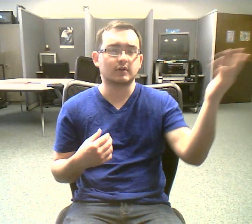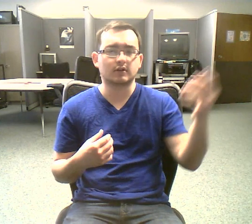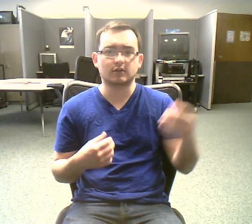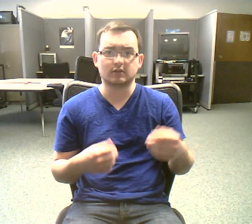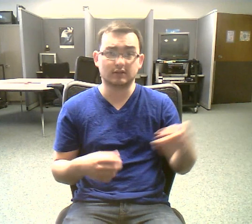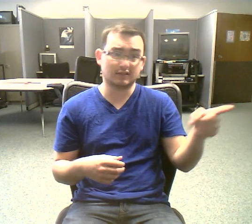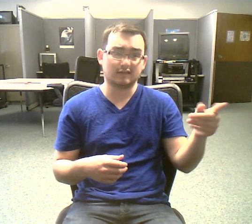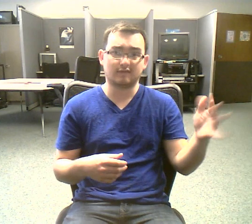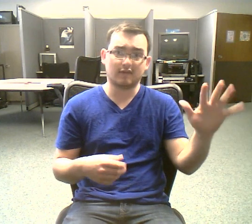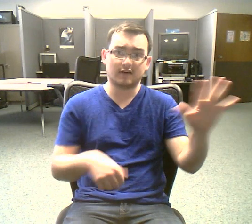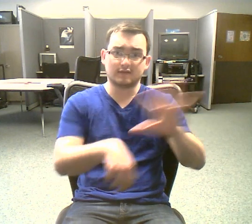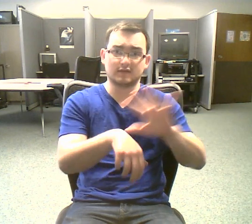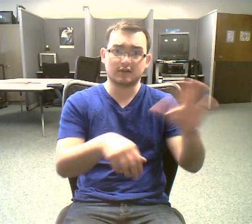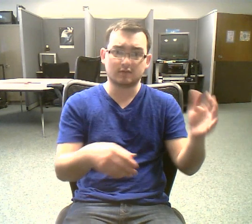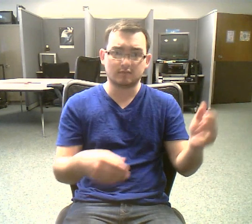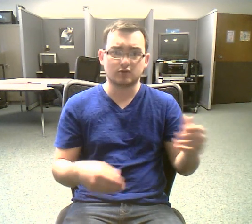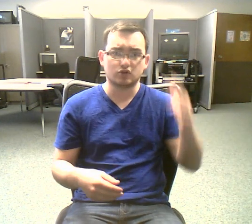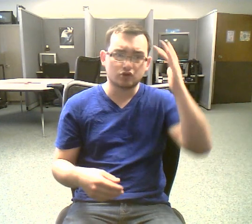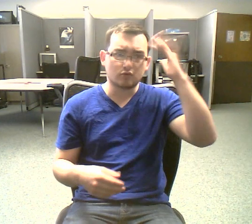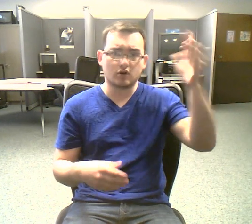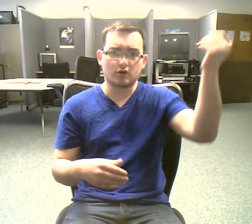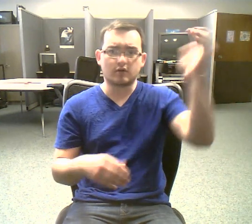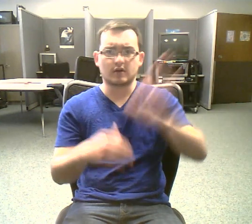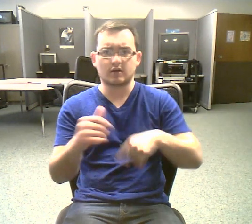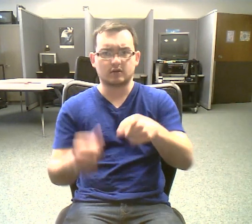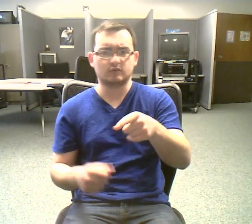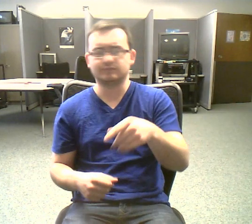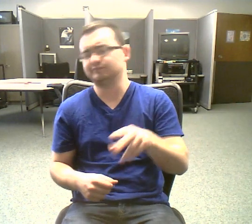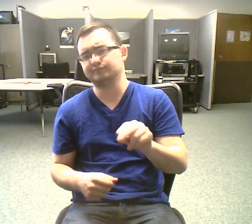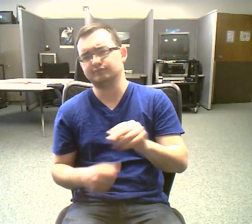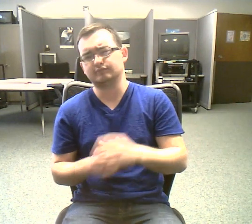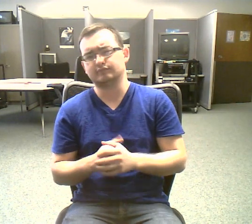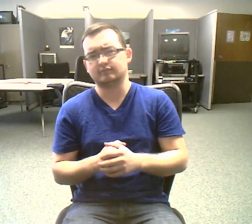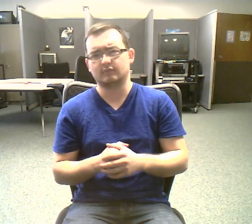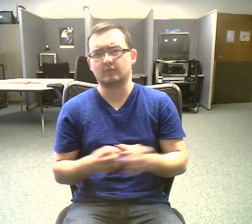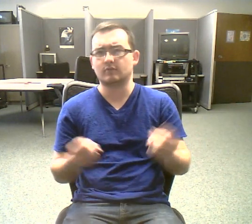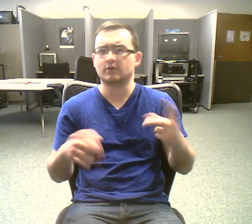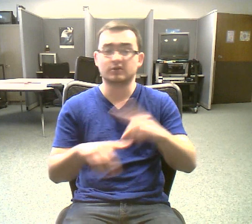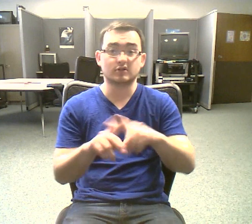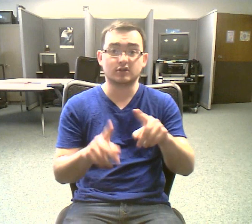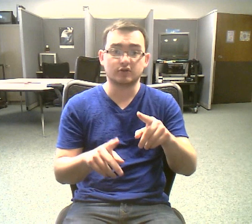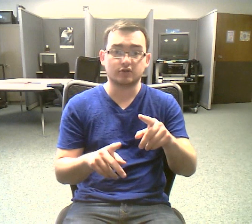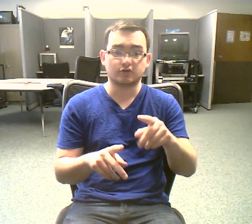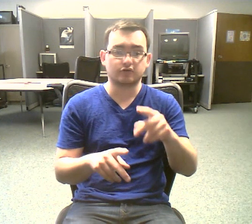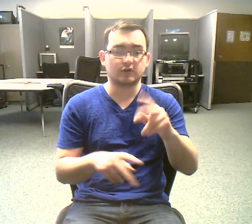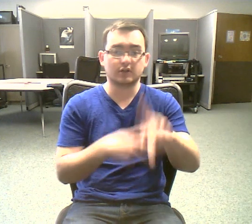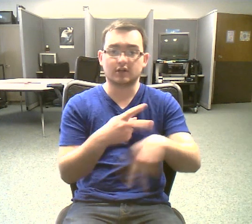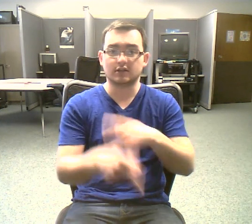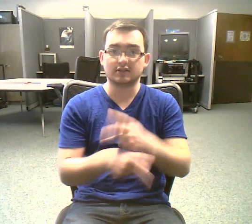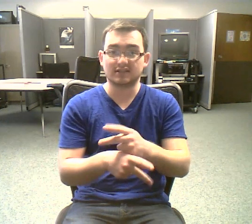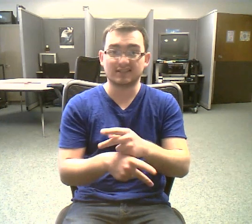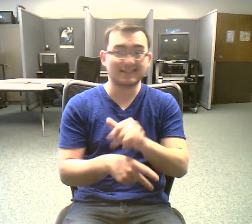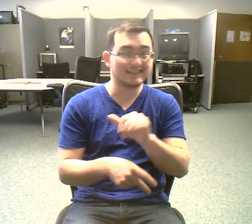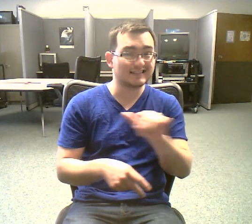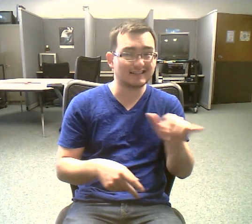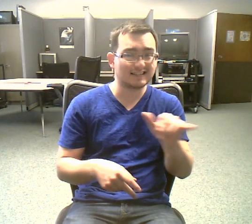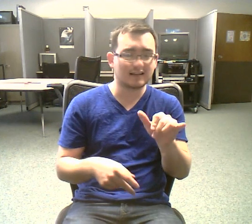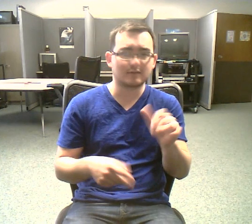of the same species with different numbers of chromosomes. You will often find plants of the same species with multiple sets of chromosomes.